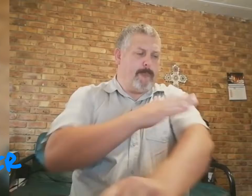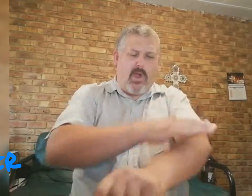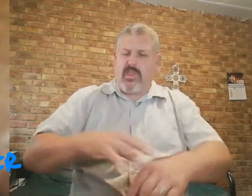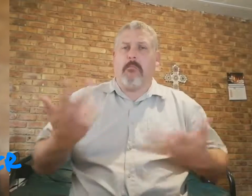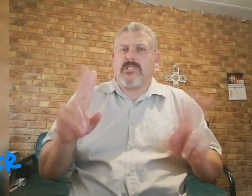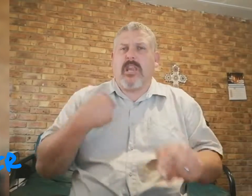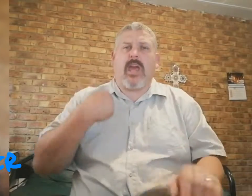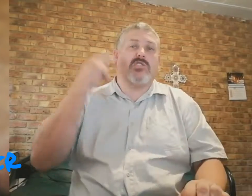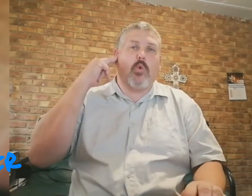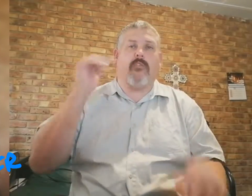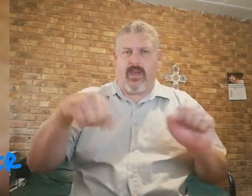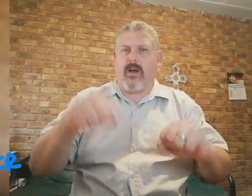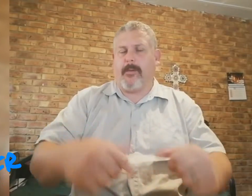buiten, miskien, ek is doof, ja,